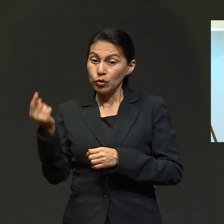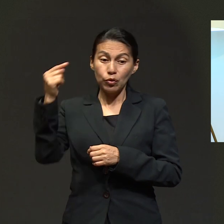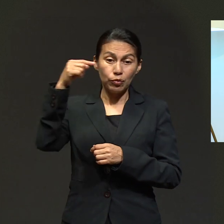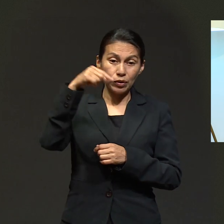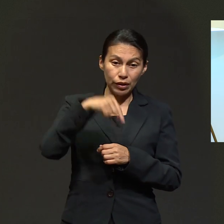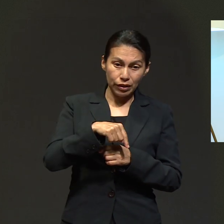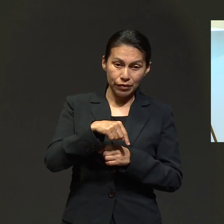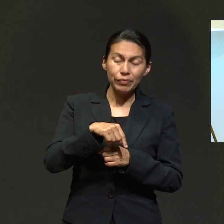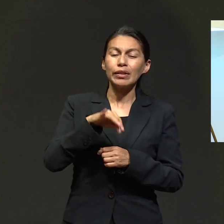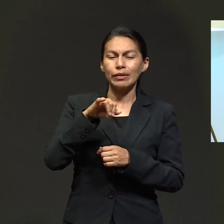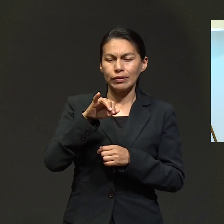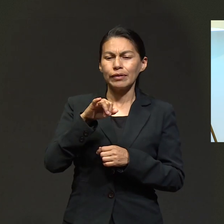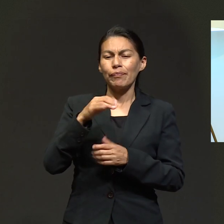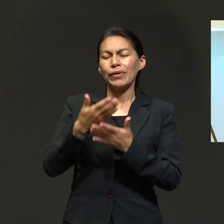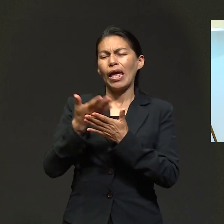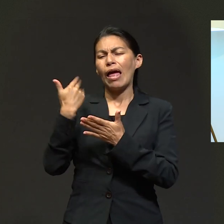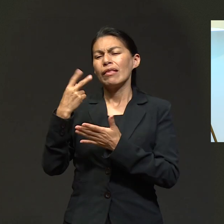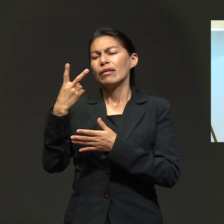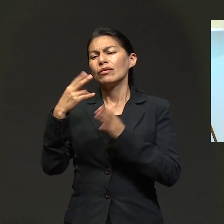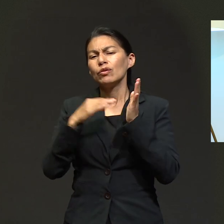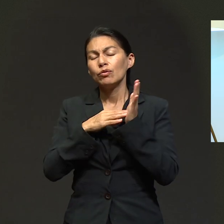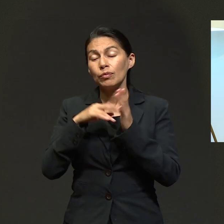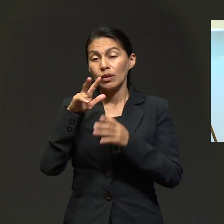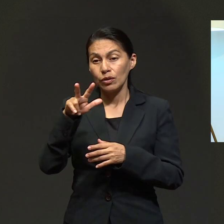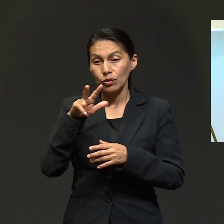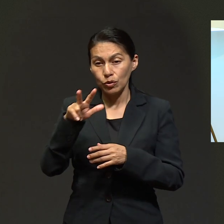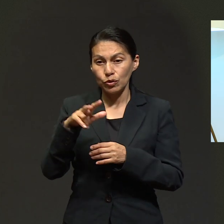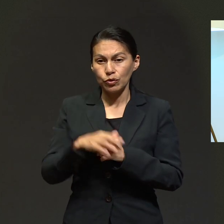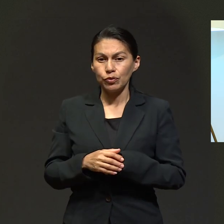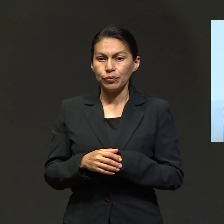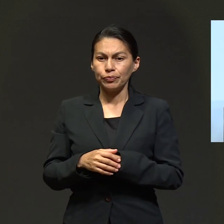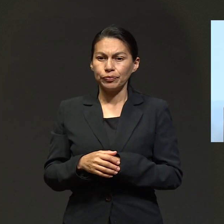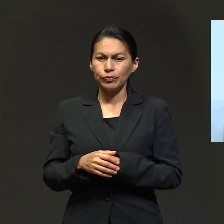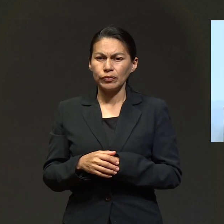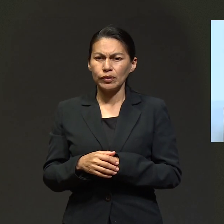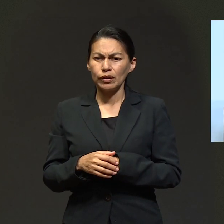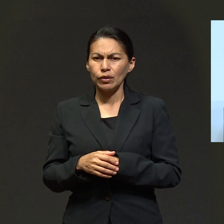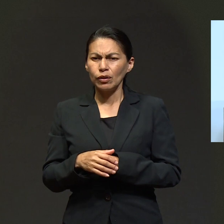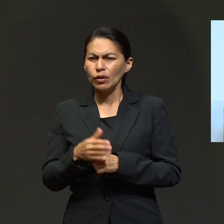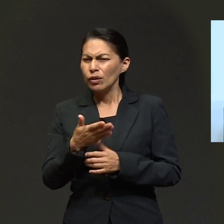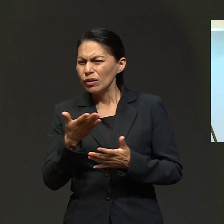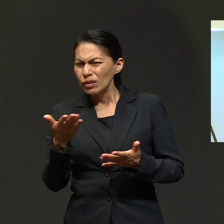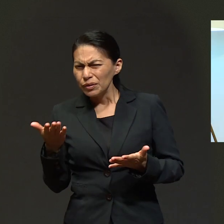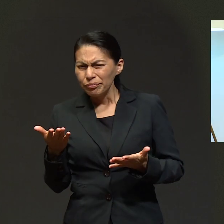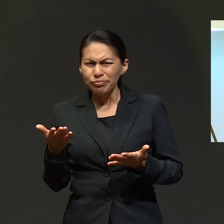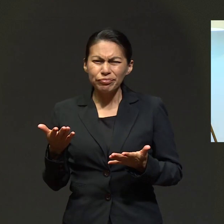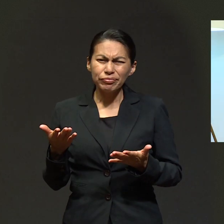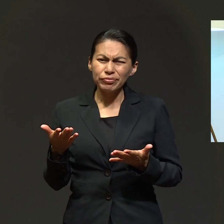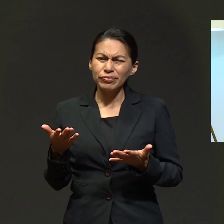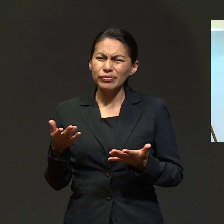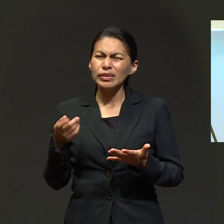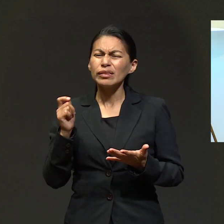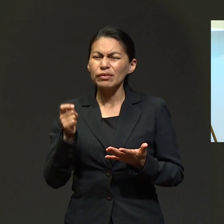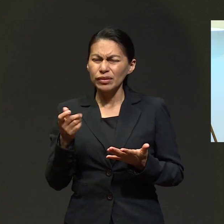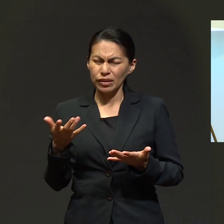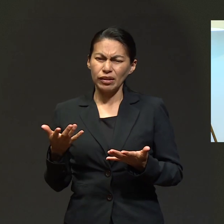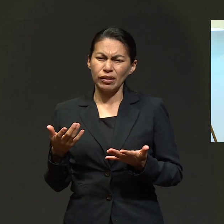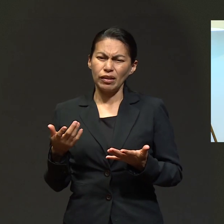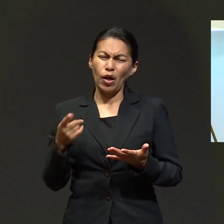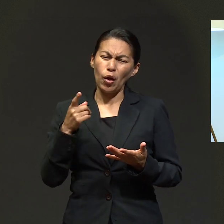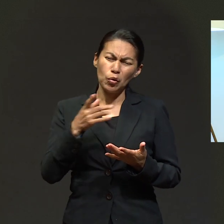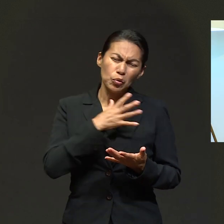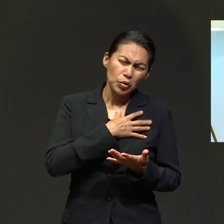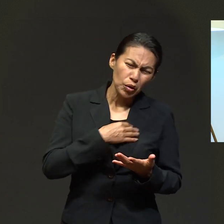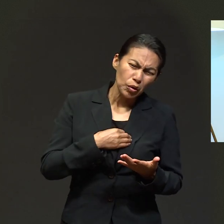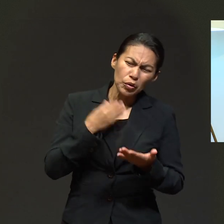Veracruz, se trasladan para acá y... En el 2018. En el 2018. Sí. ¿Y qué ha llegado a ser